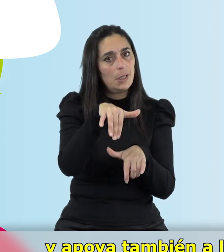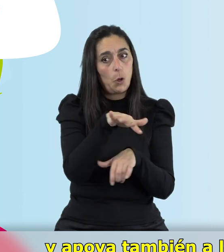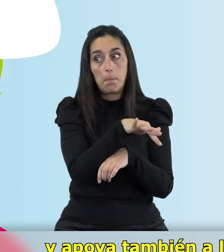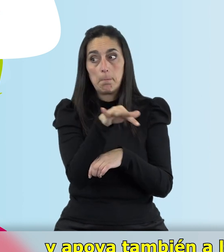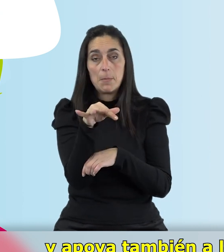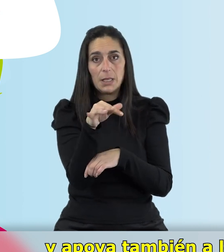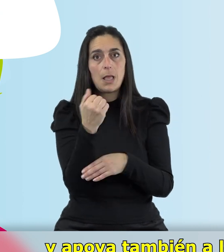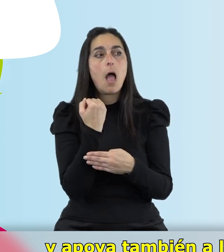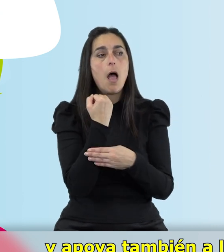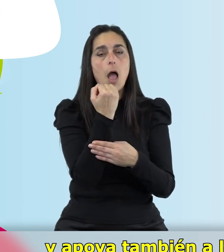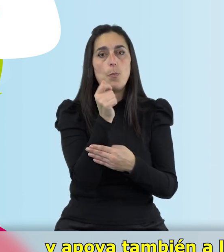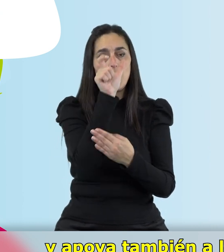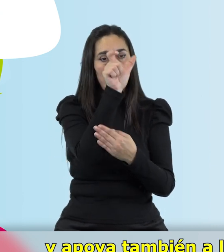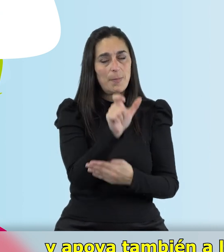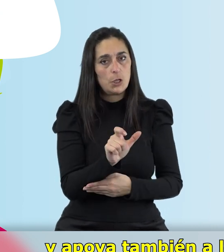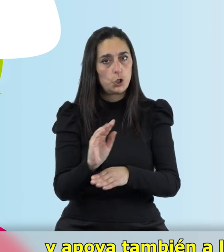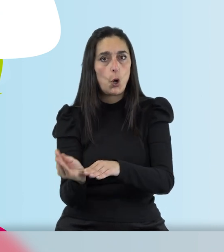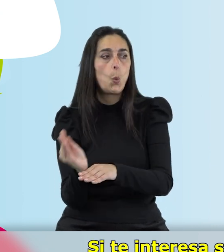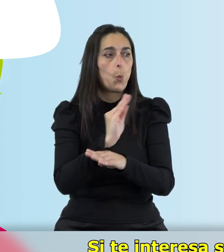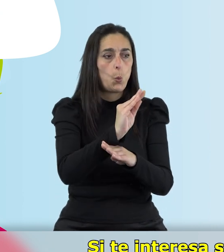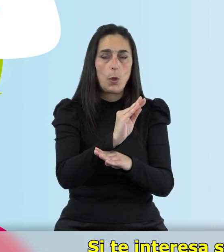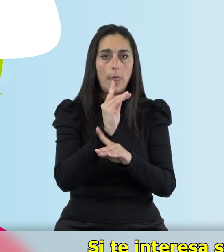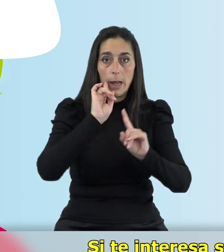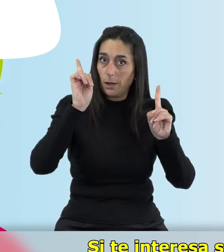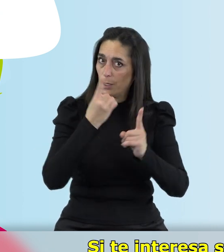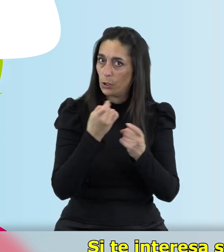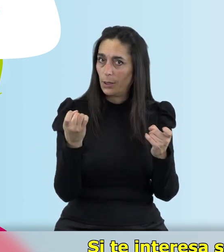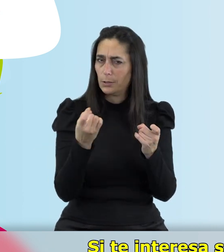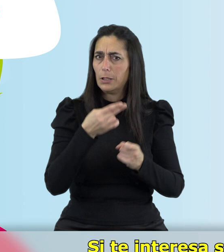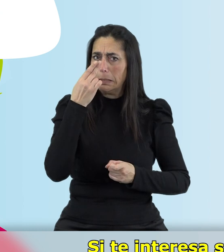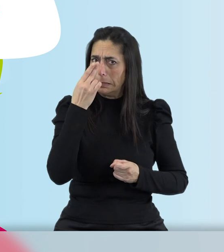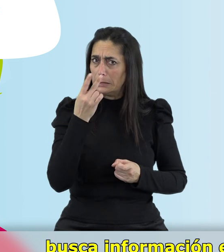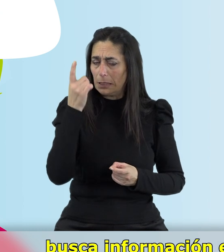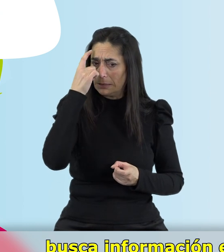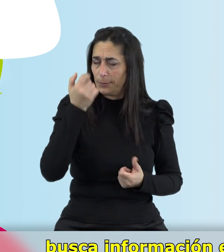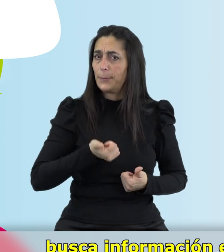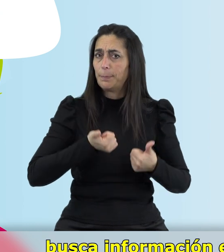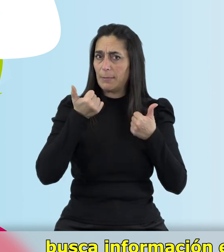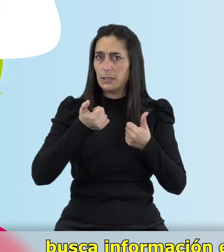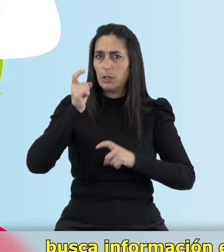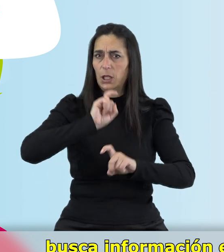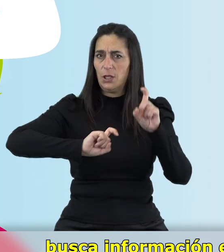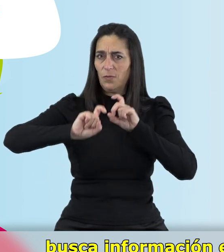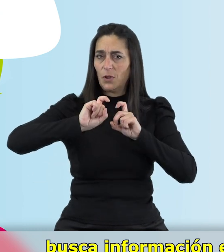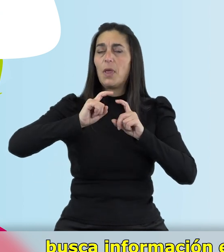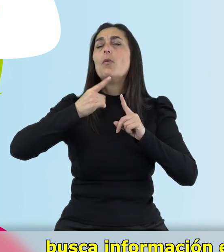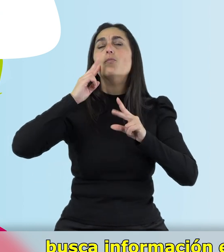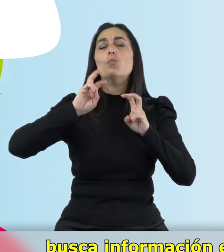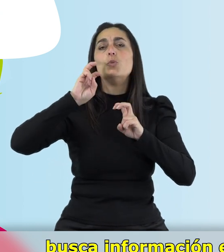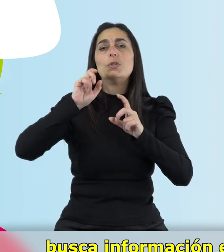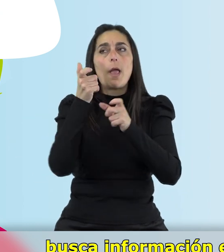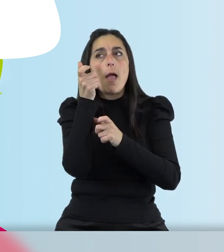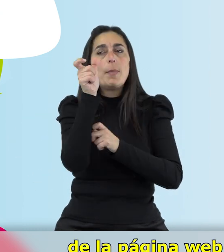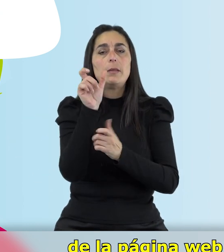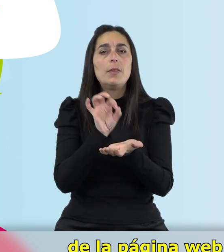apoya también a los cuidadores cuando es necesario. Si te interesa saber más sobre este tema busca información en el apartado de